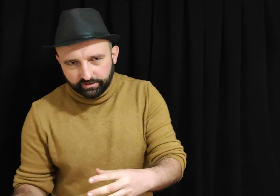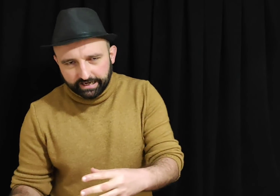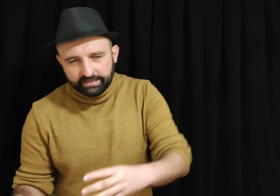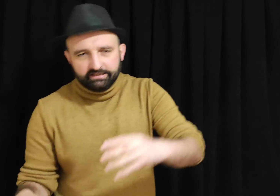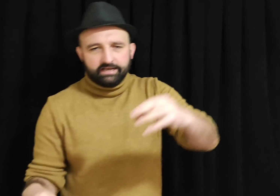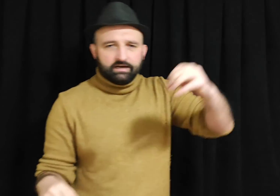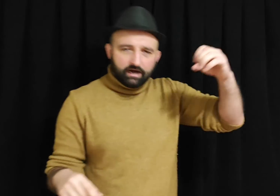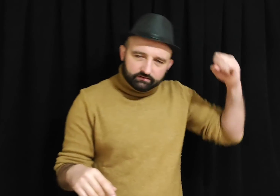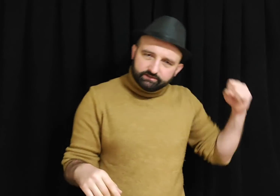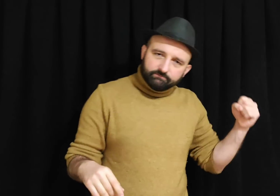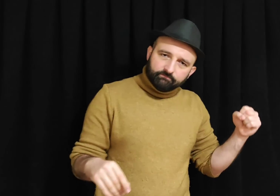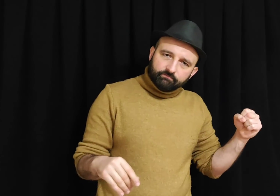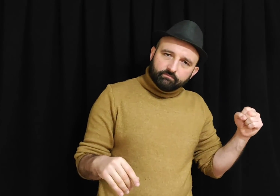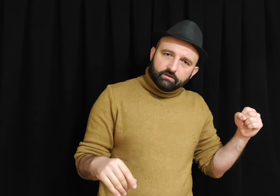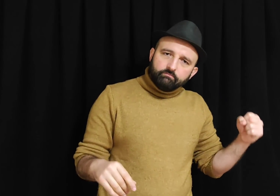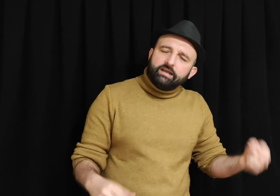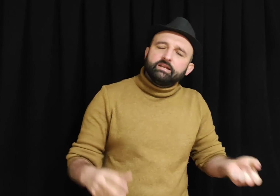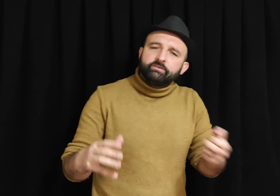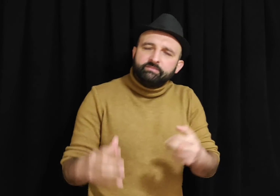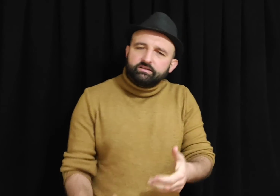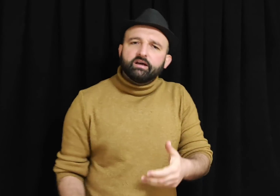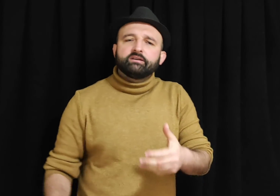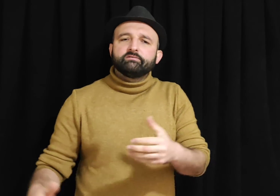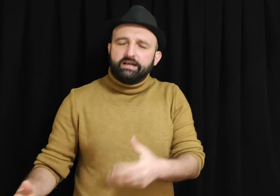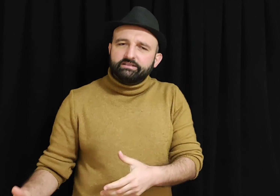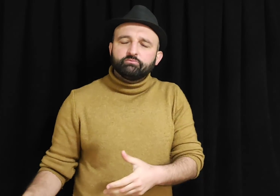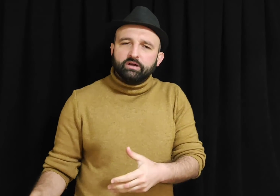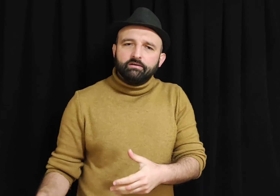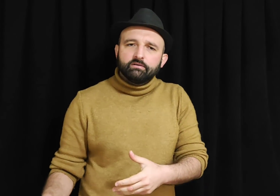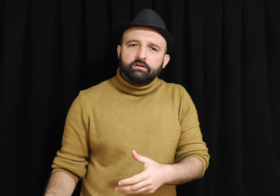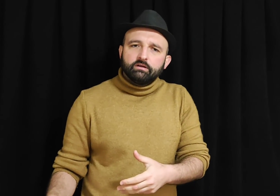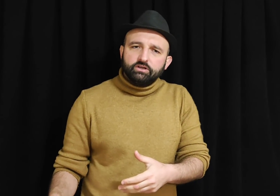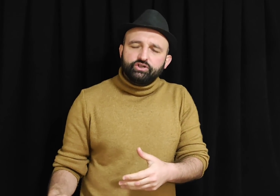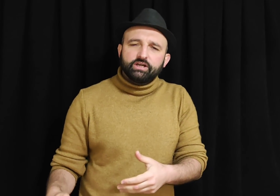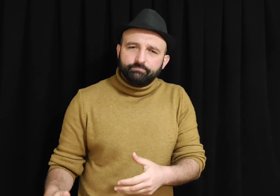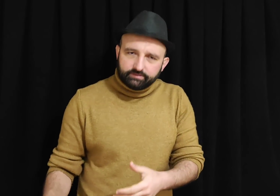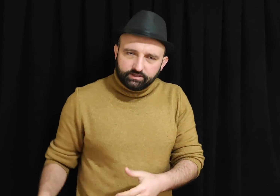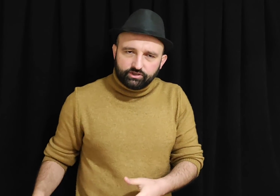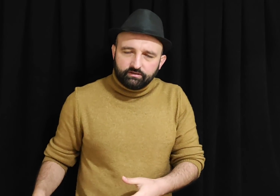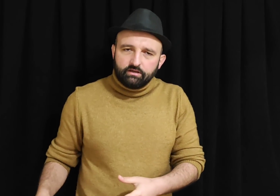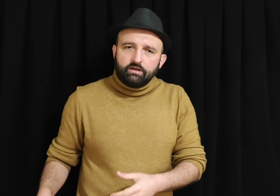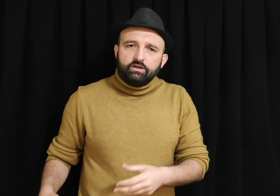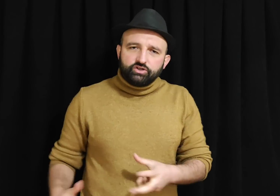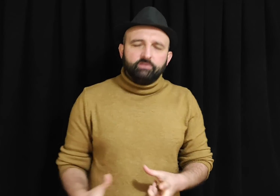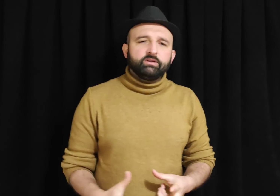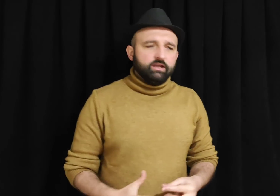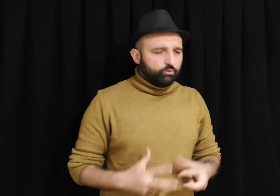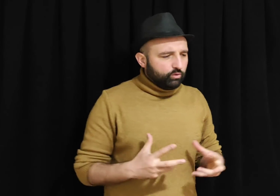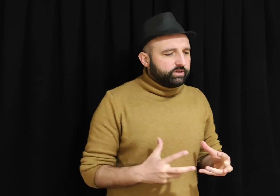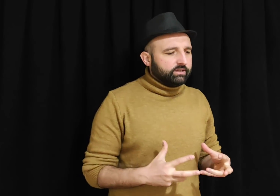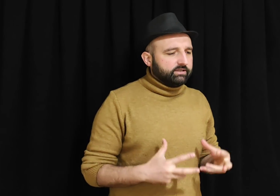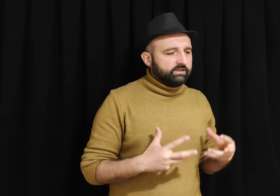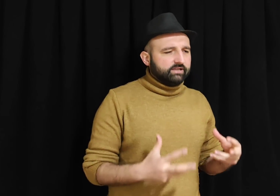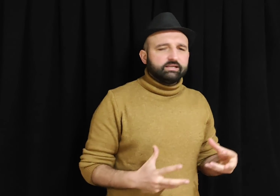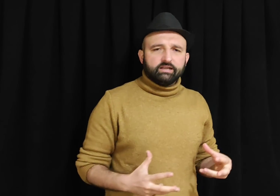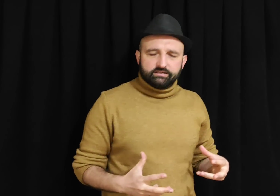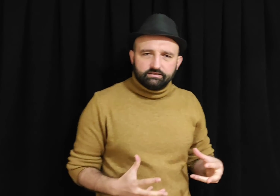elinden aldı. Belli bir miktarını verdi buna. İşi yaptığı için. Şimdi de ülkedeki yasaları